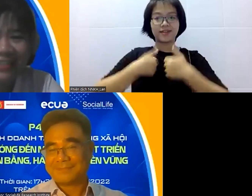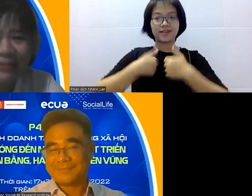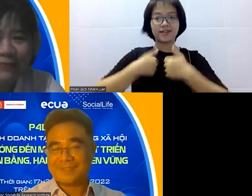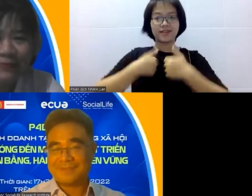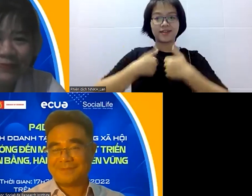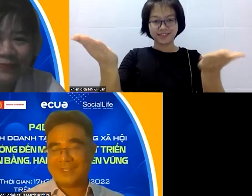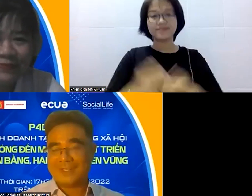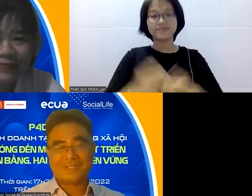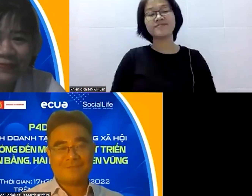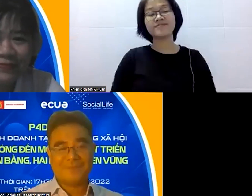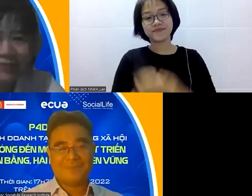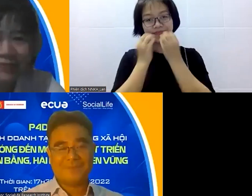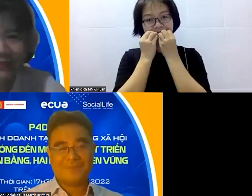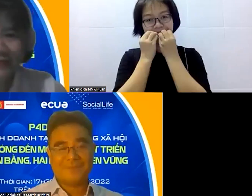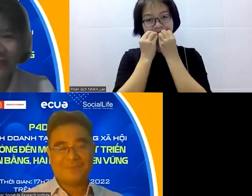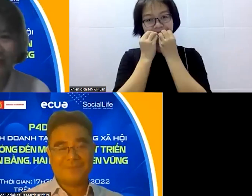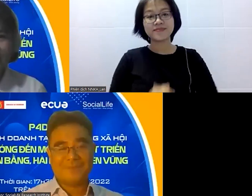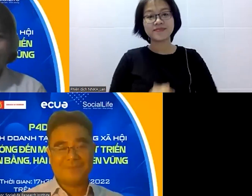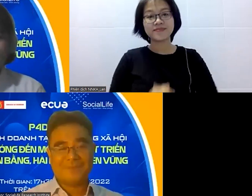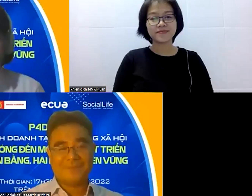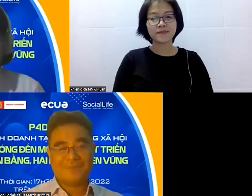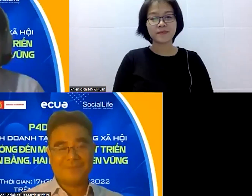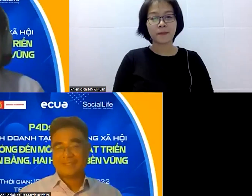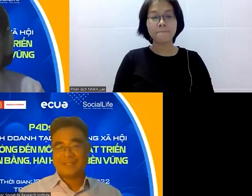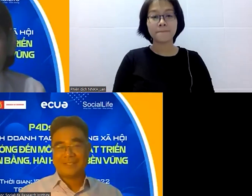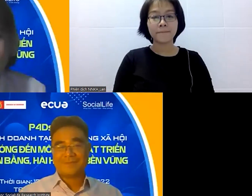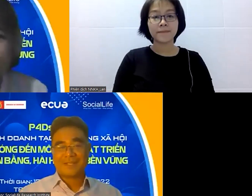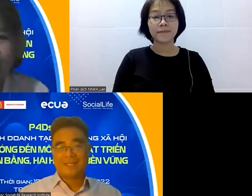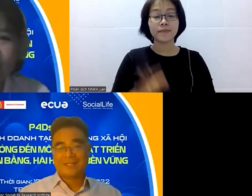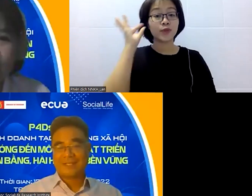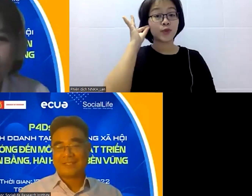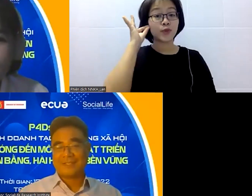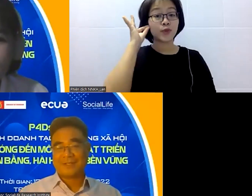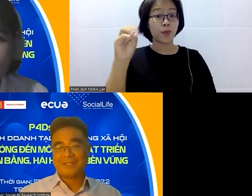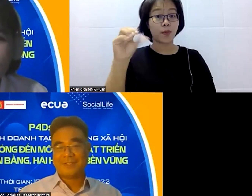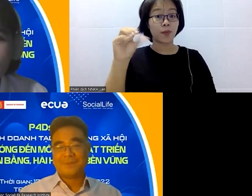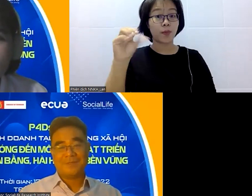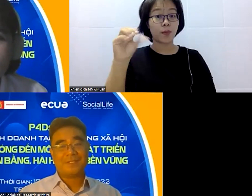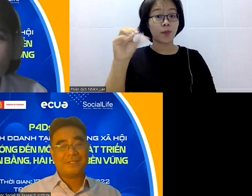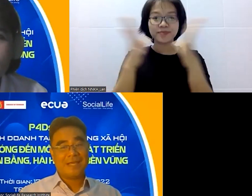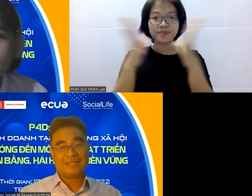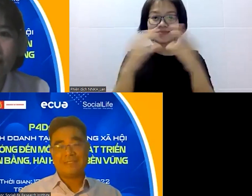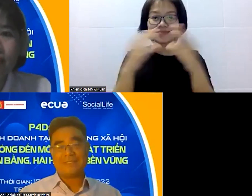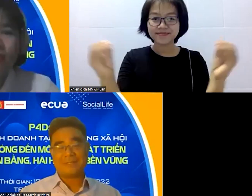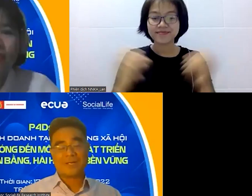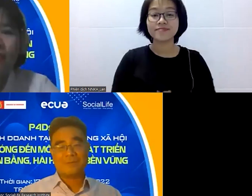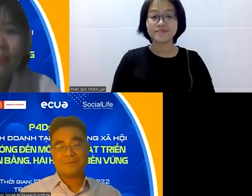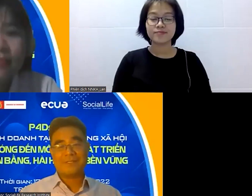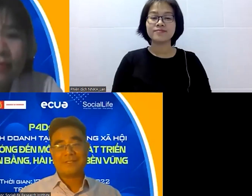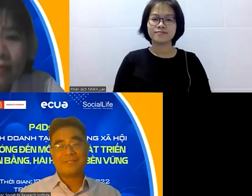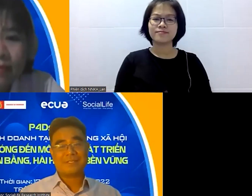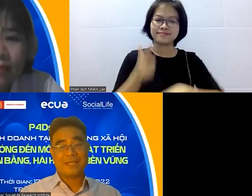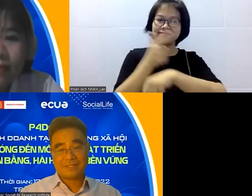vâng cảm ơn chị Thoa rất là nhiều thấy rằng là cho cái dung lượng về thời gian thì chị